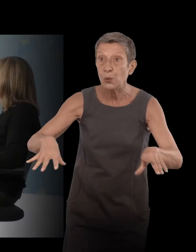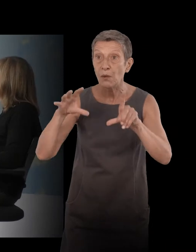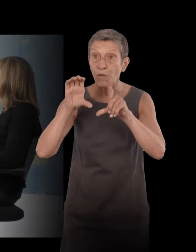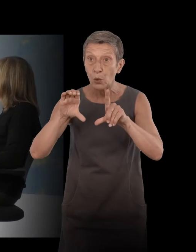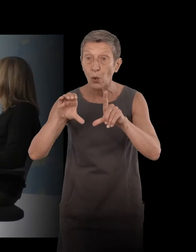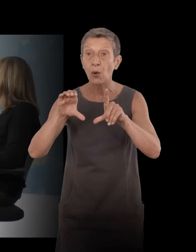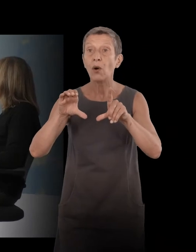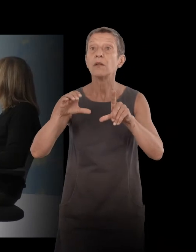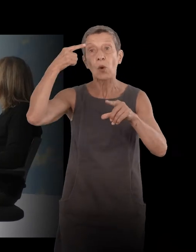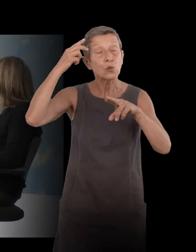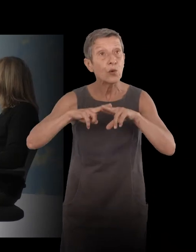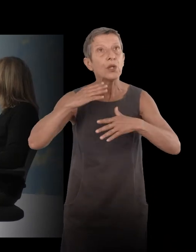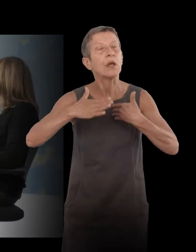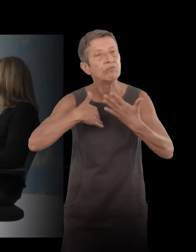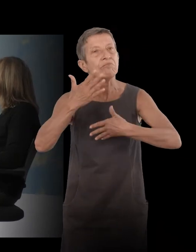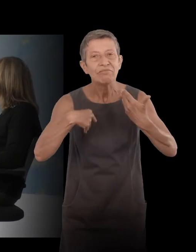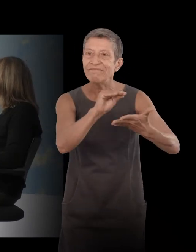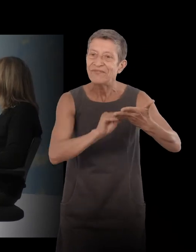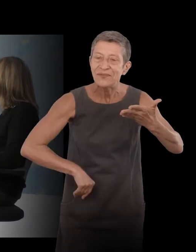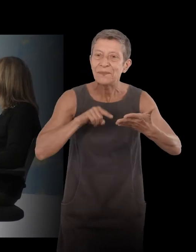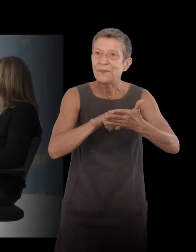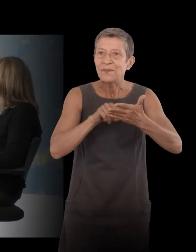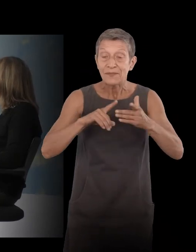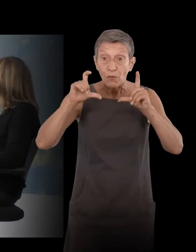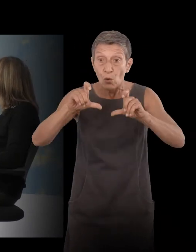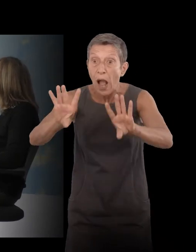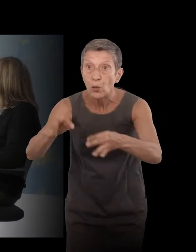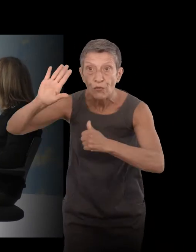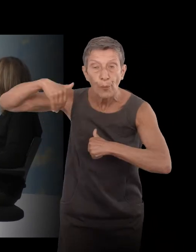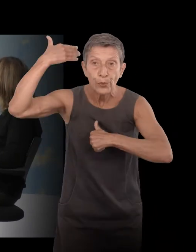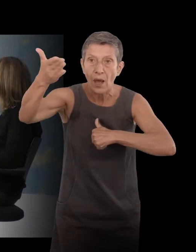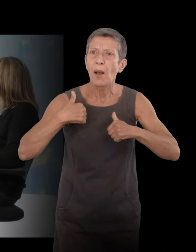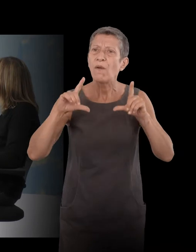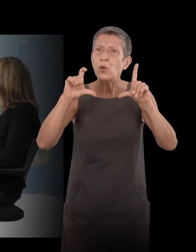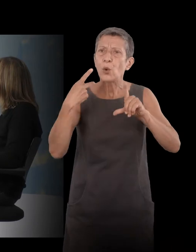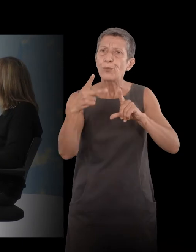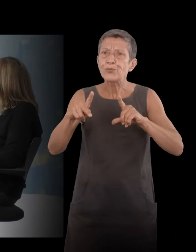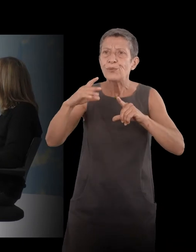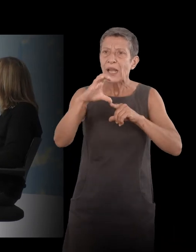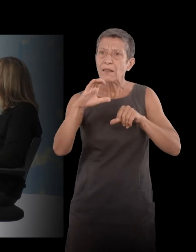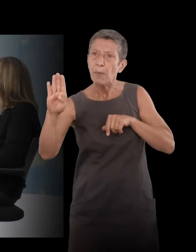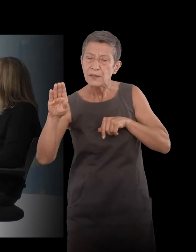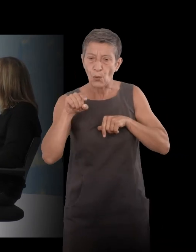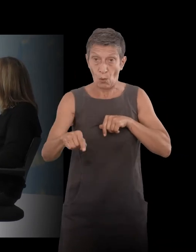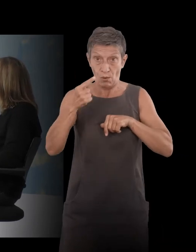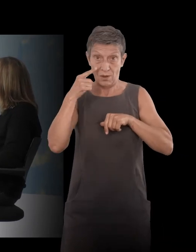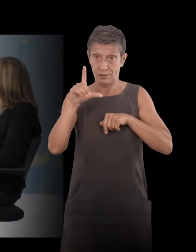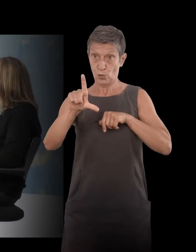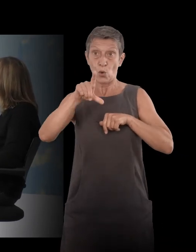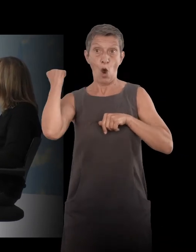It's a photo of Cartier-Bresson where we see two men allongés in the air. It's at the moment of the populace,